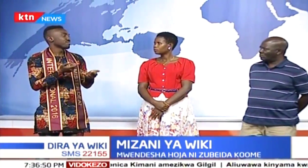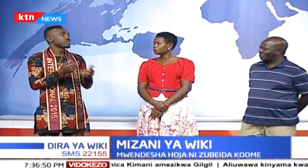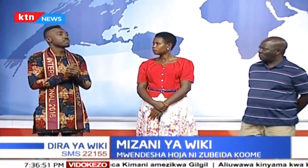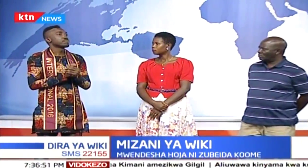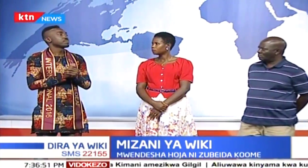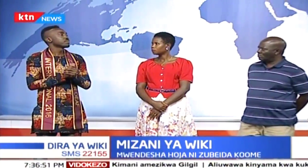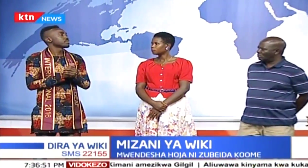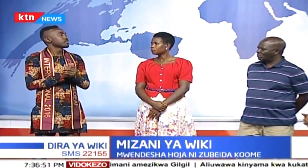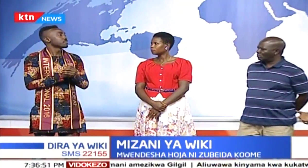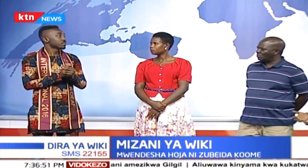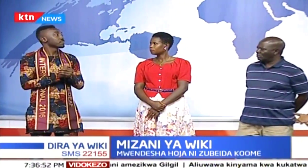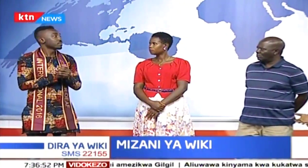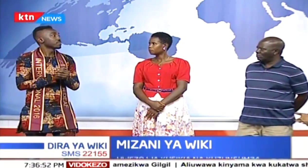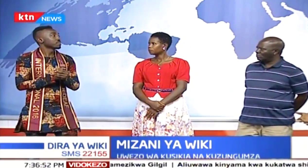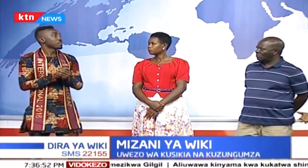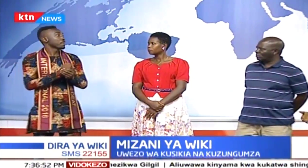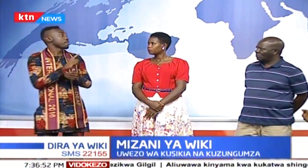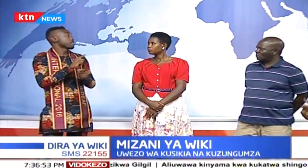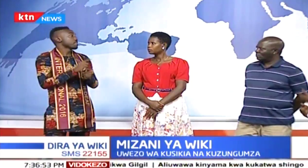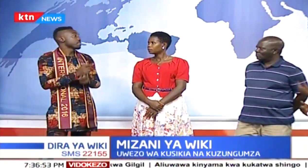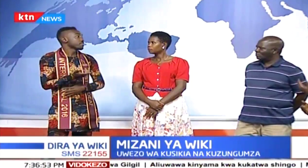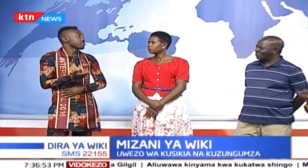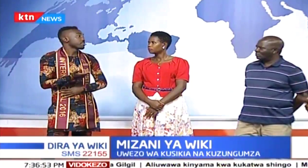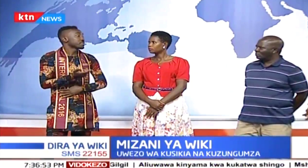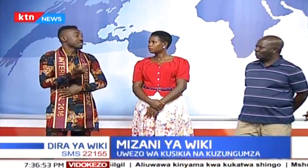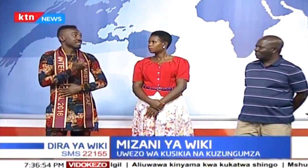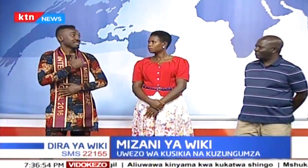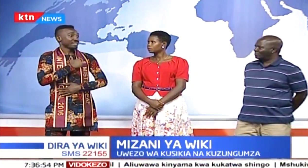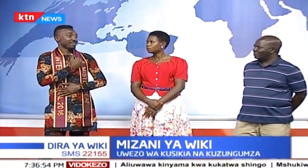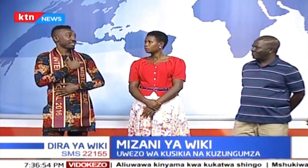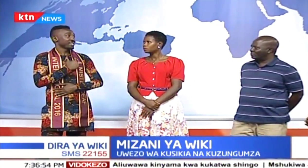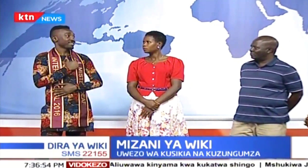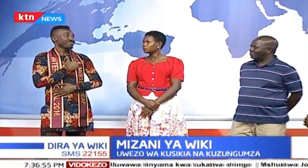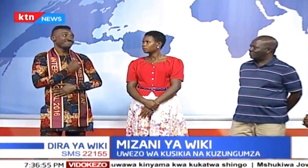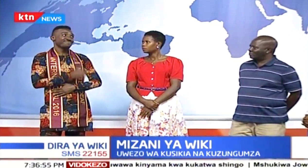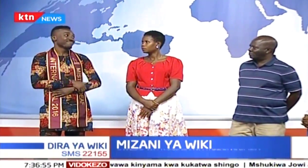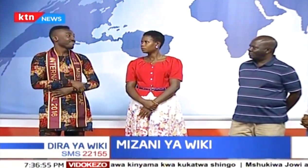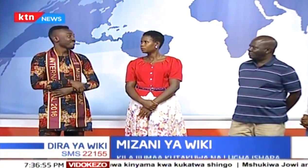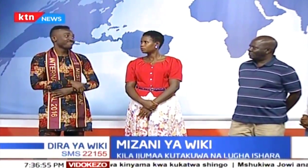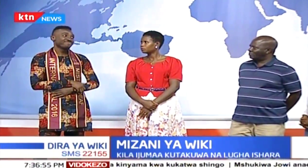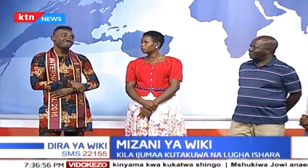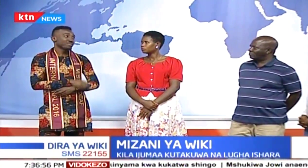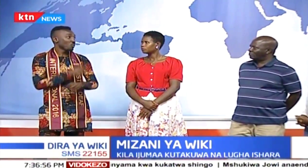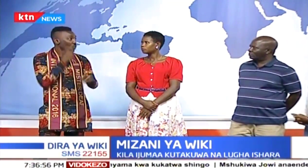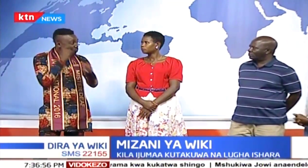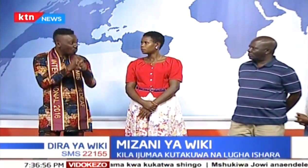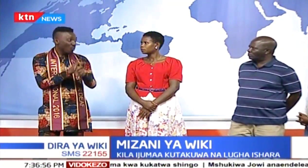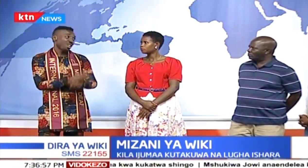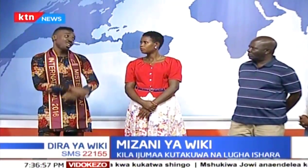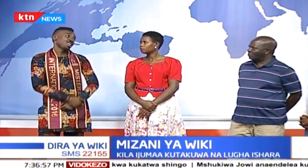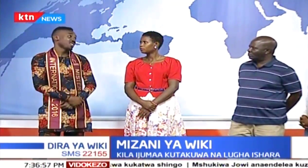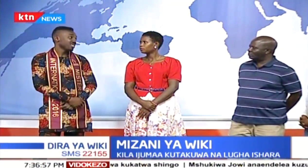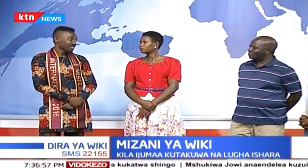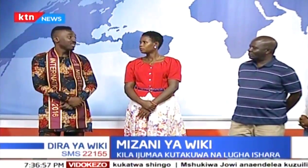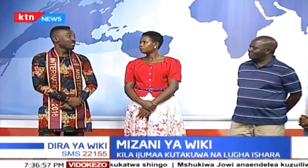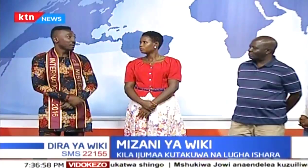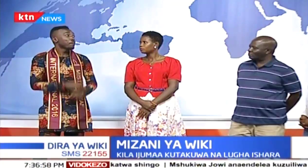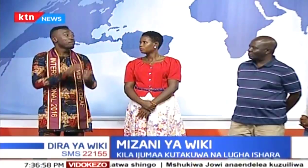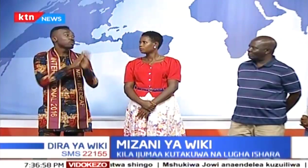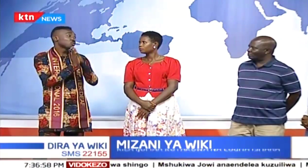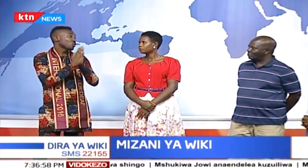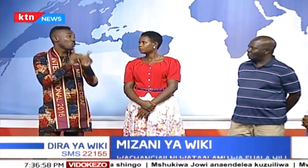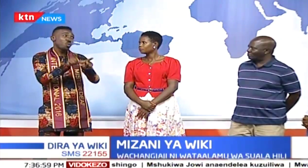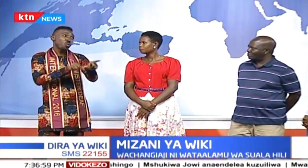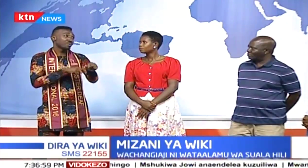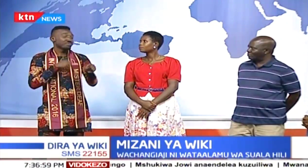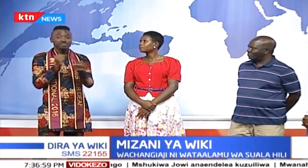Wakasema, bile umeshinda kitaifa, tunakupeleka inchi za injewe kujumuika na wengine. Ilikuwa